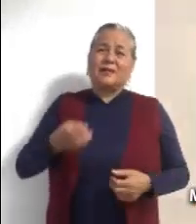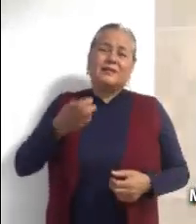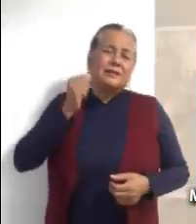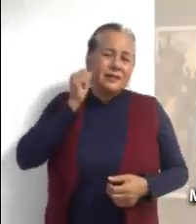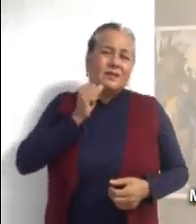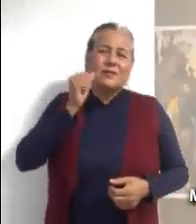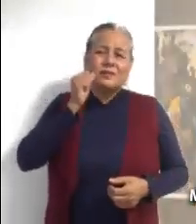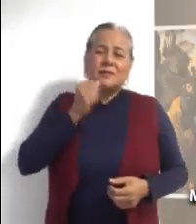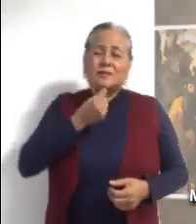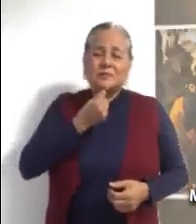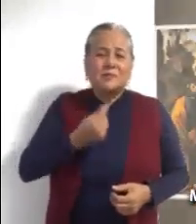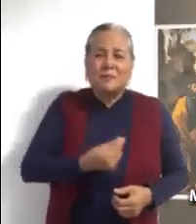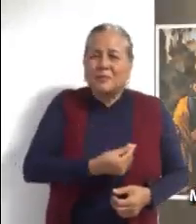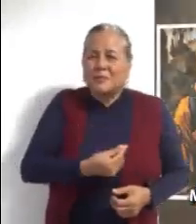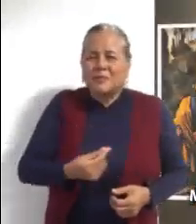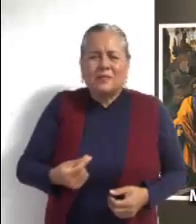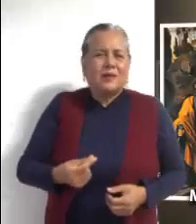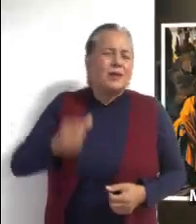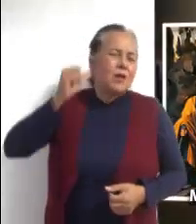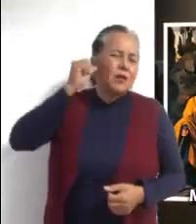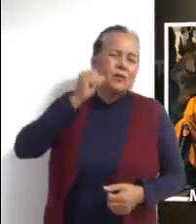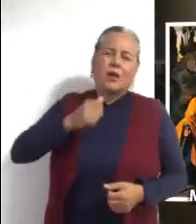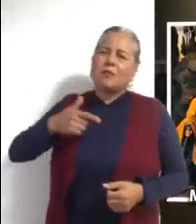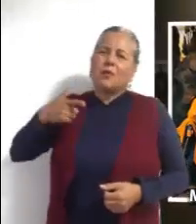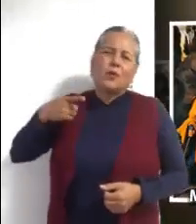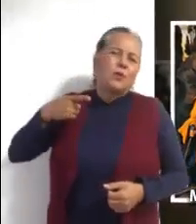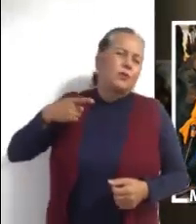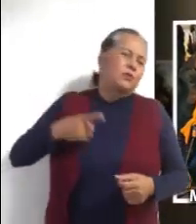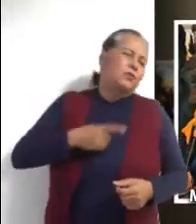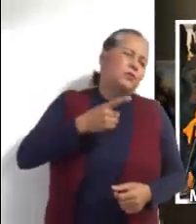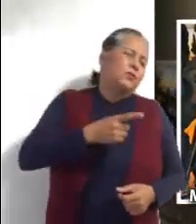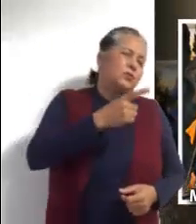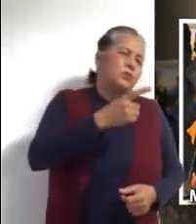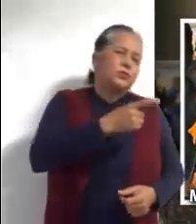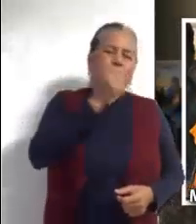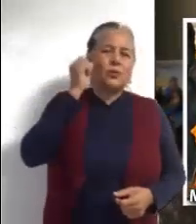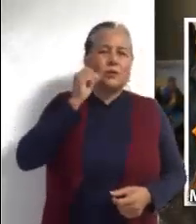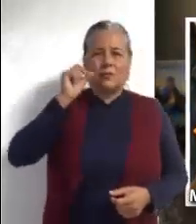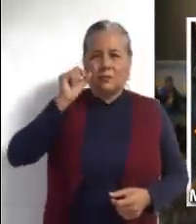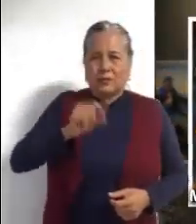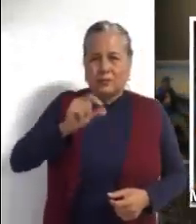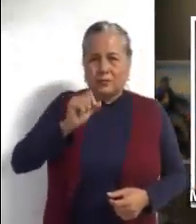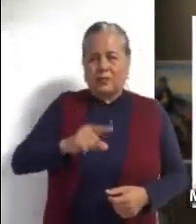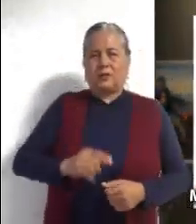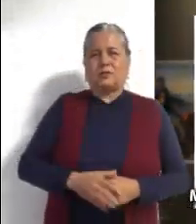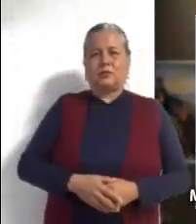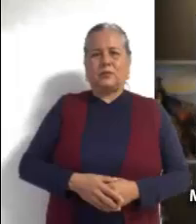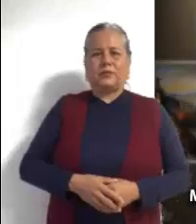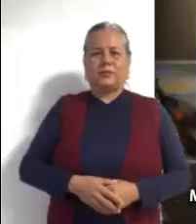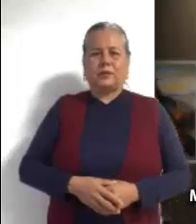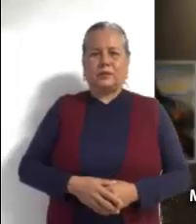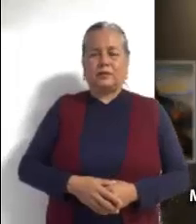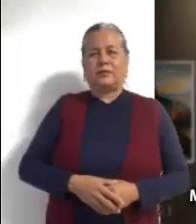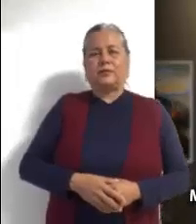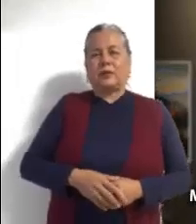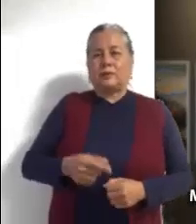colaterales de todas las ambiciones y guerras que se desatan por el poder Este día junto a estos niños